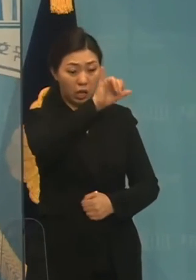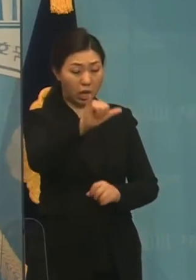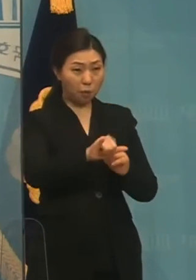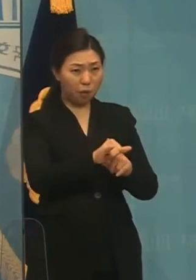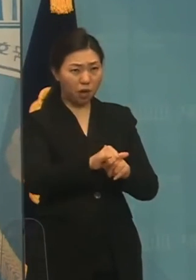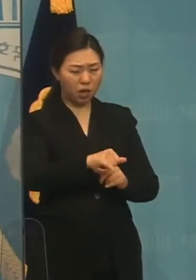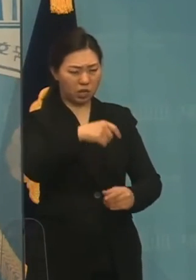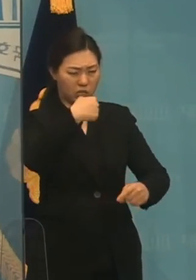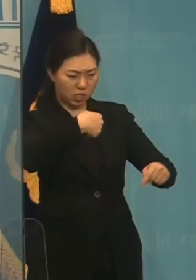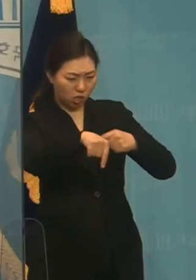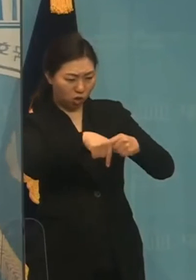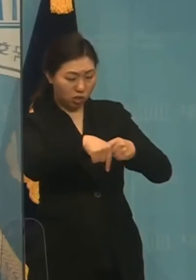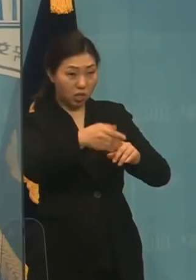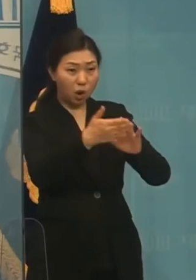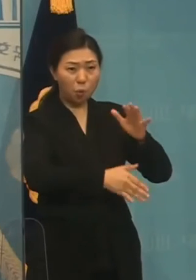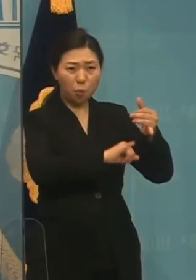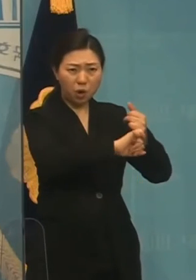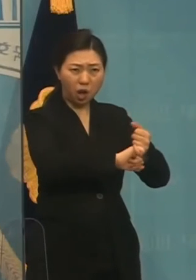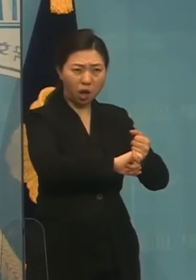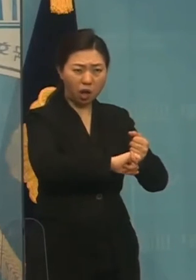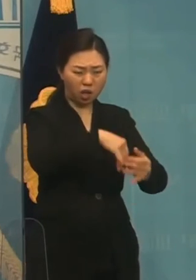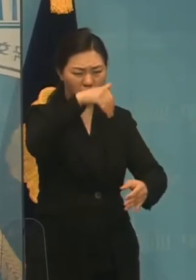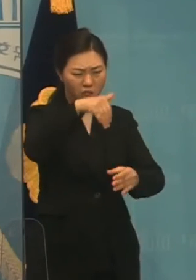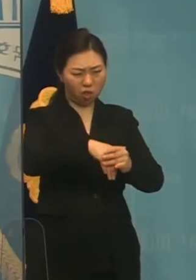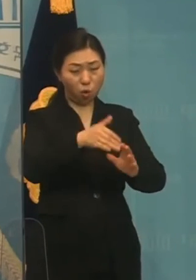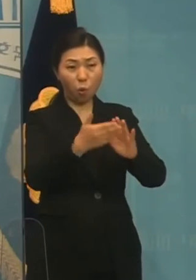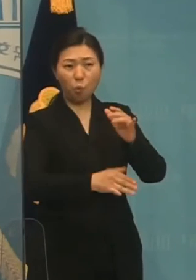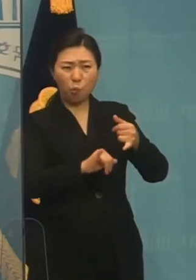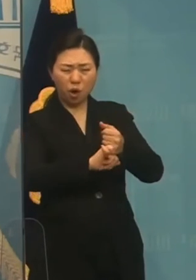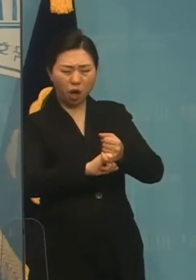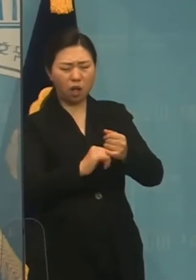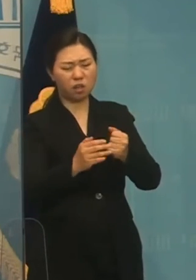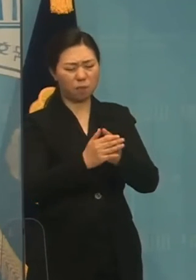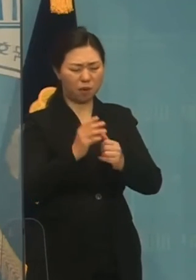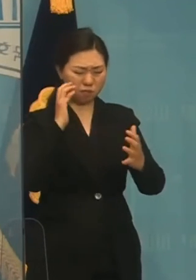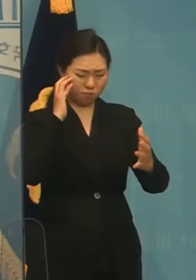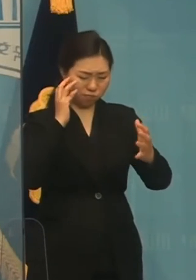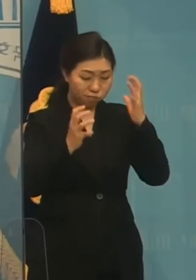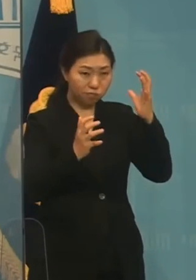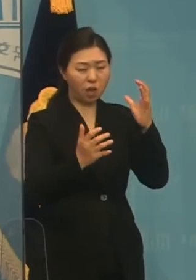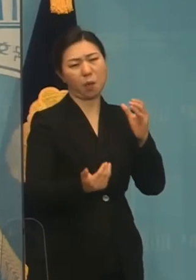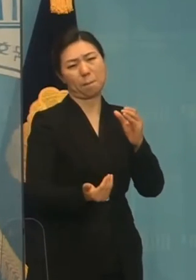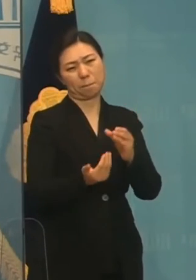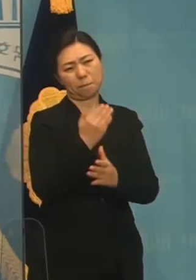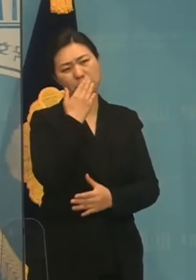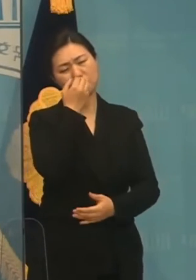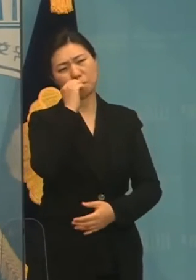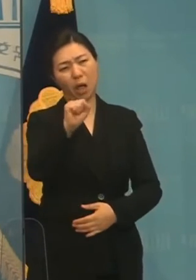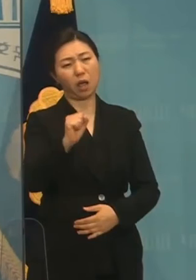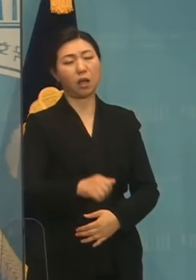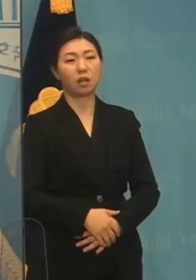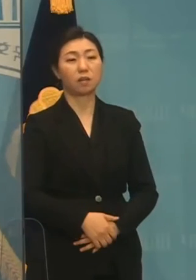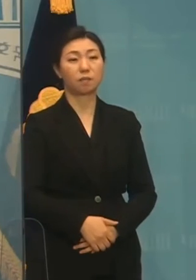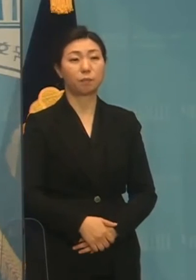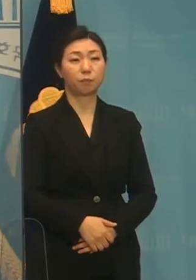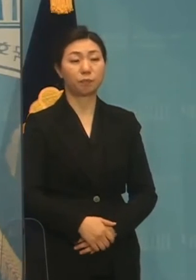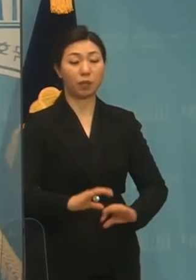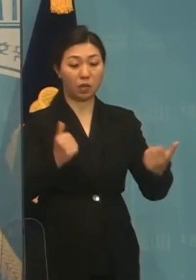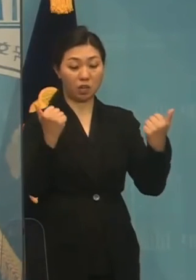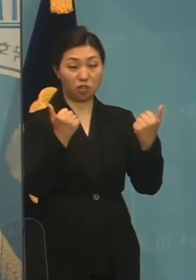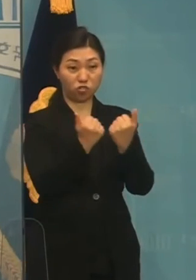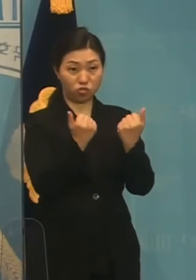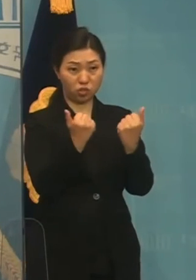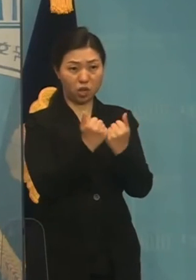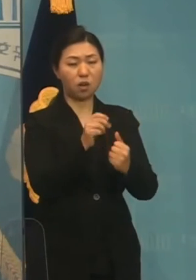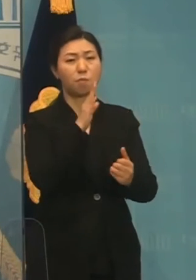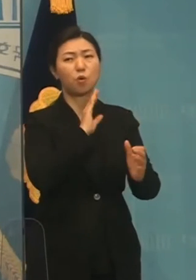선거공항에 몸살을 앓을 것이 너무도 제명합니다. 가덕도 신공항특별법 국회의 본회의 처리를